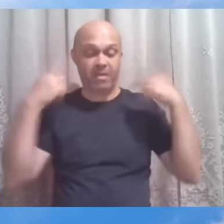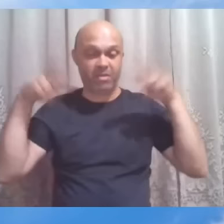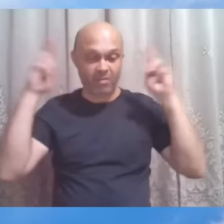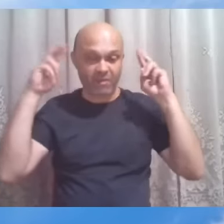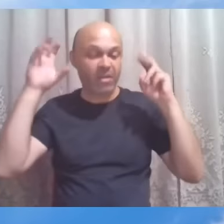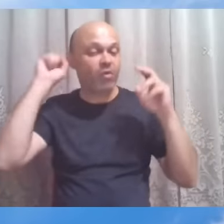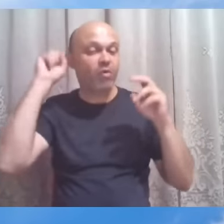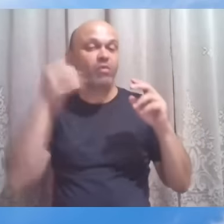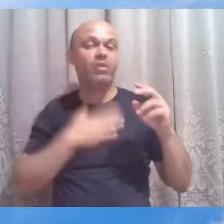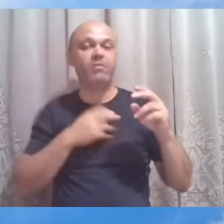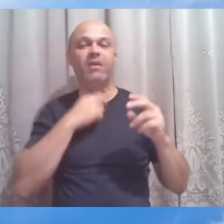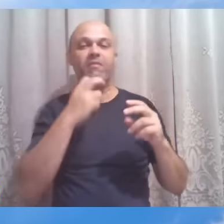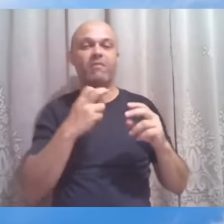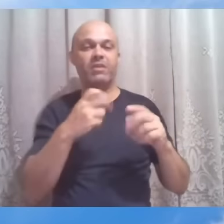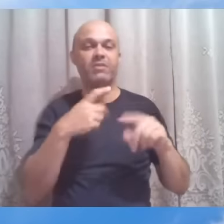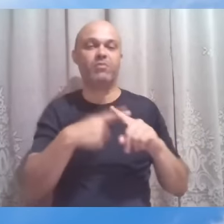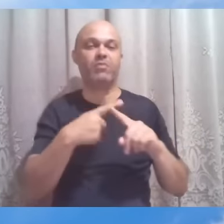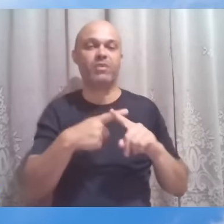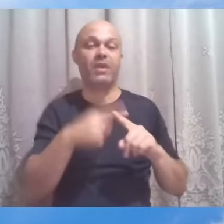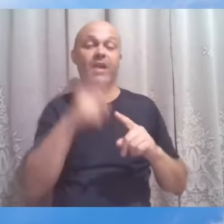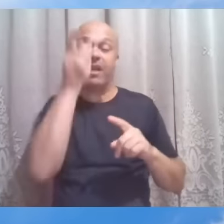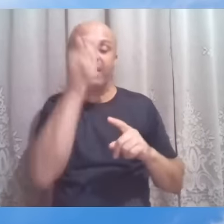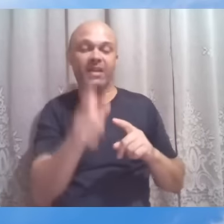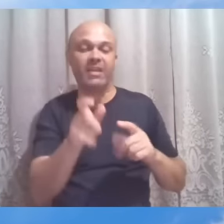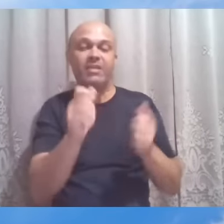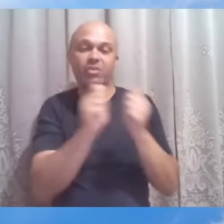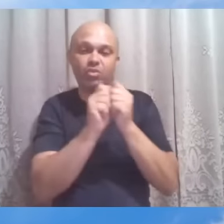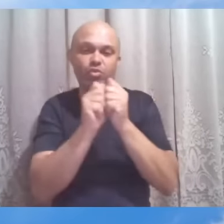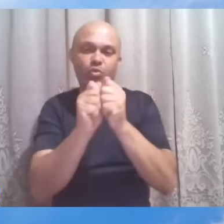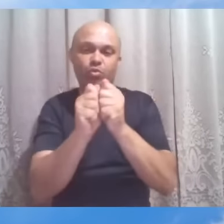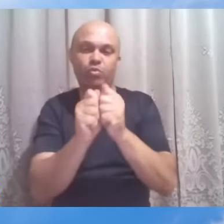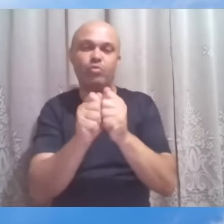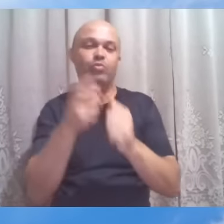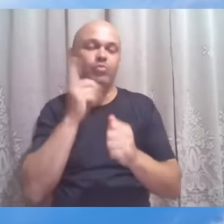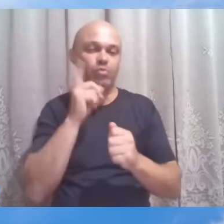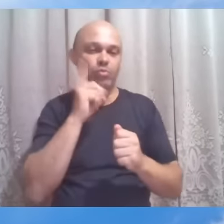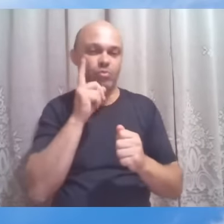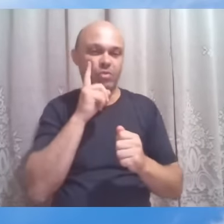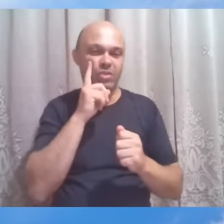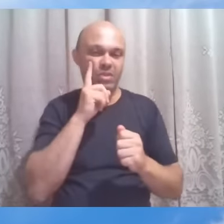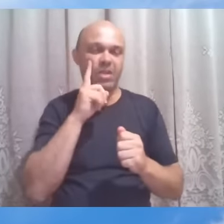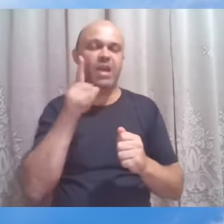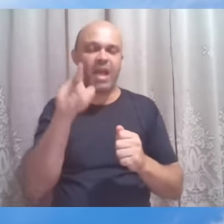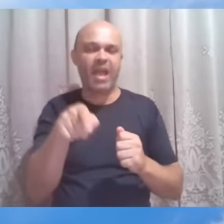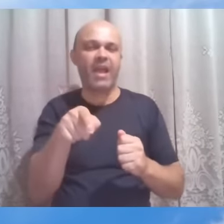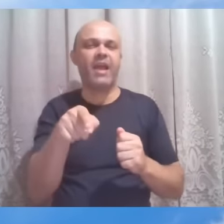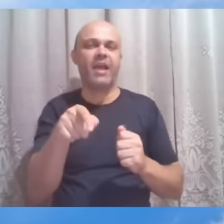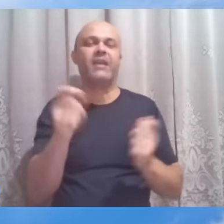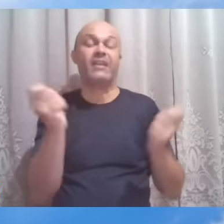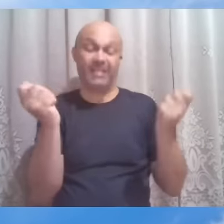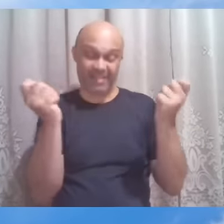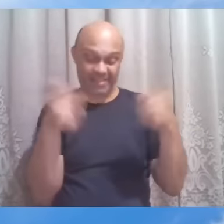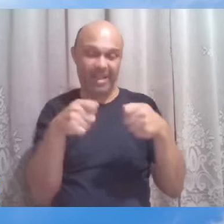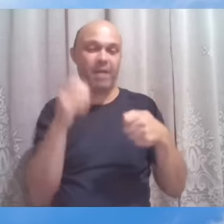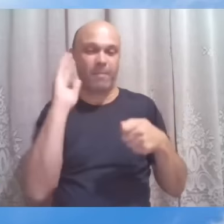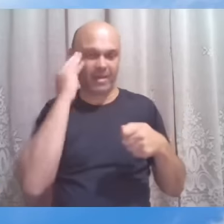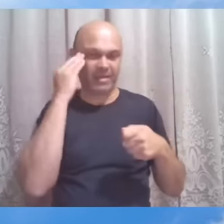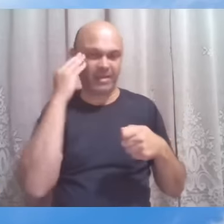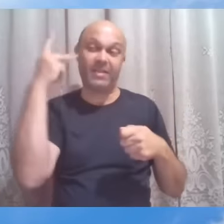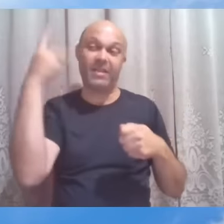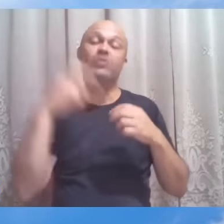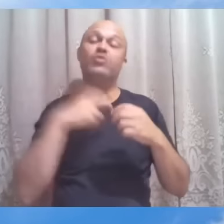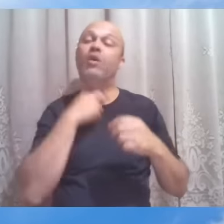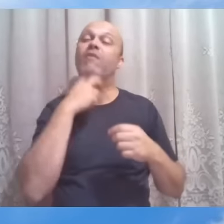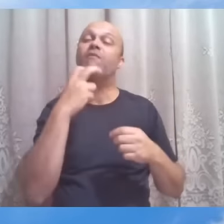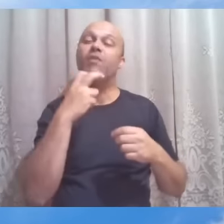no estudo diário, na busca sincera, são os que estarão mais habilitados a ouvir a sua voz e a entender